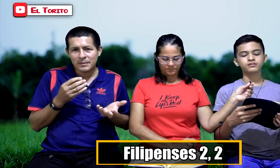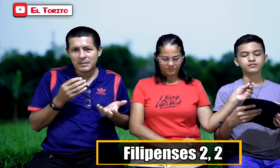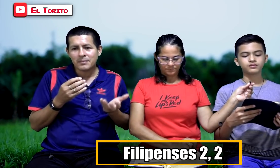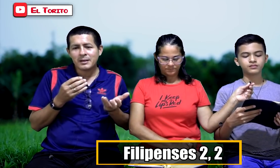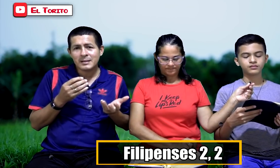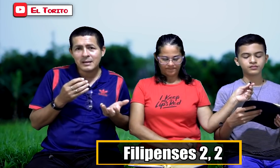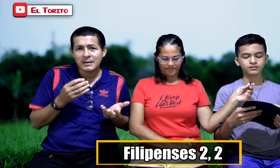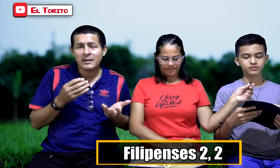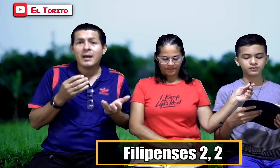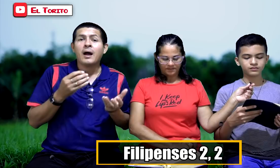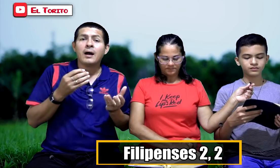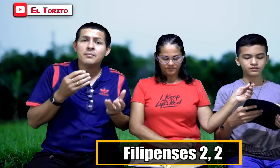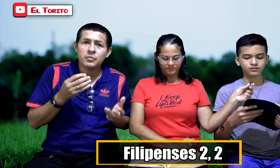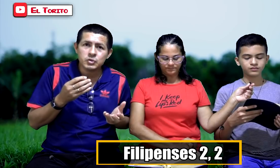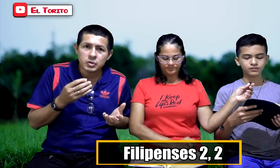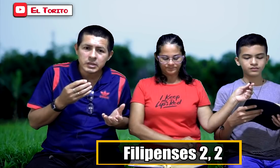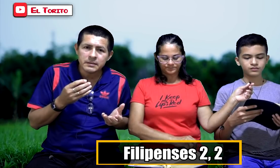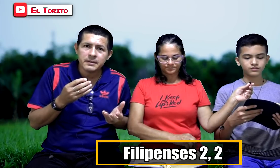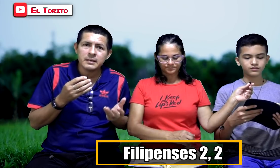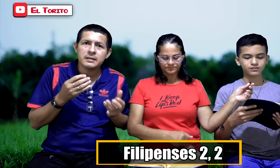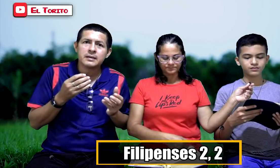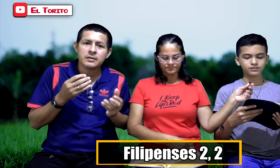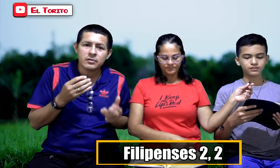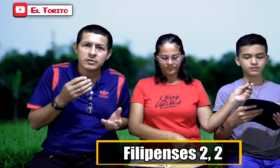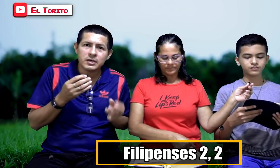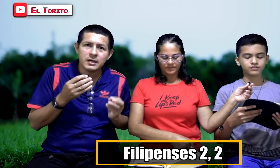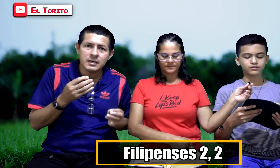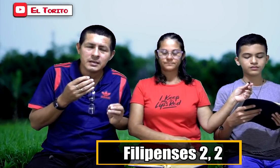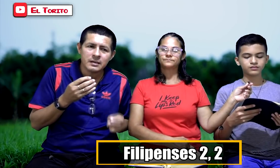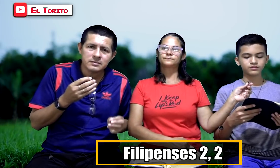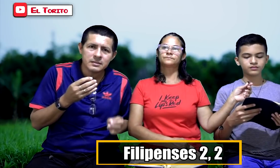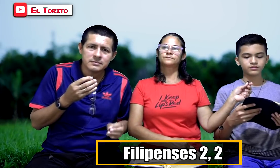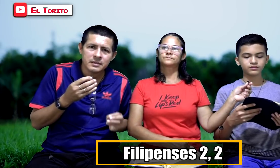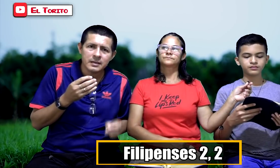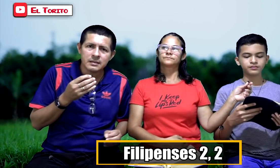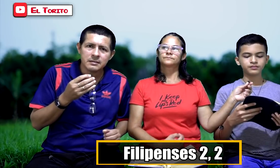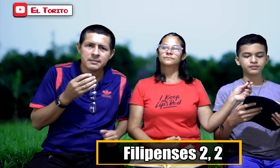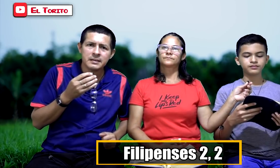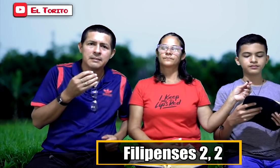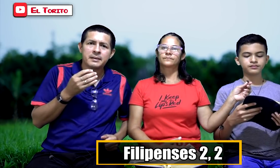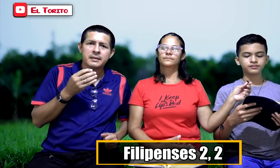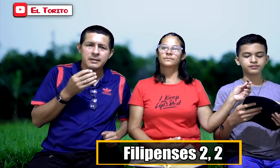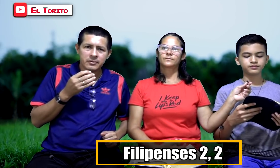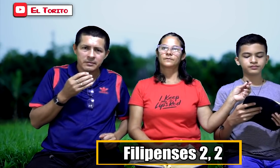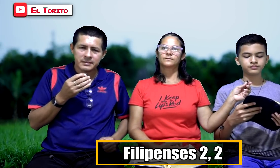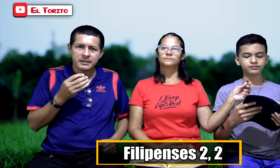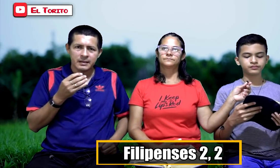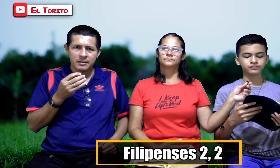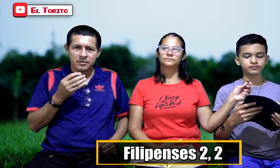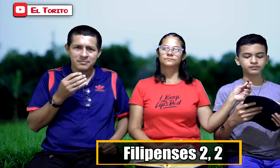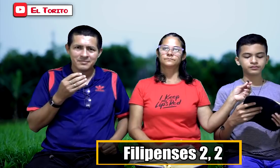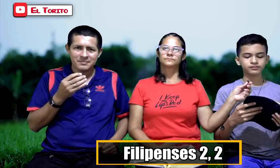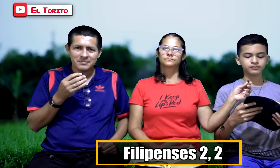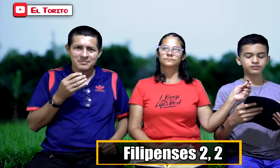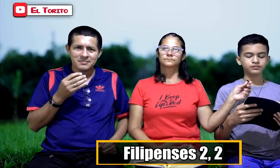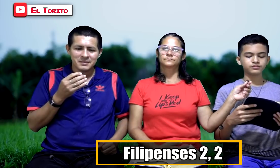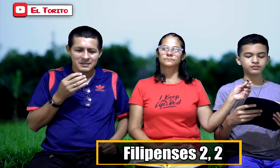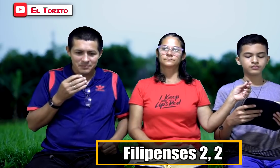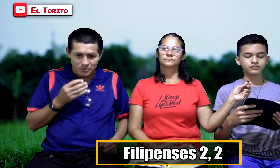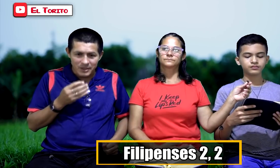permita? Porque es que hay muchos rebeldes que no quieren aceptar el verdadero Evangelio. Por